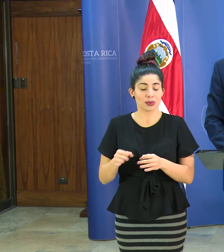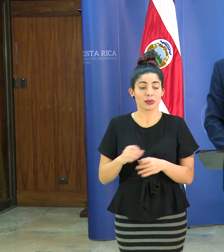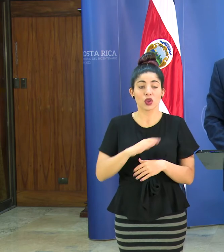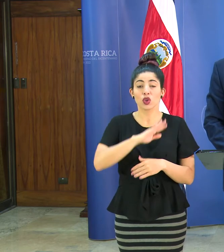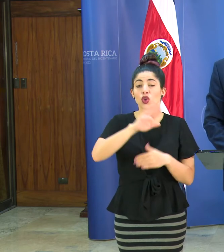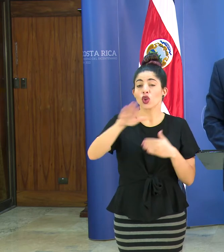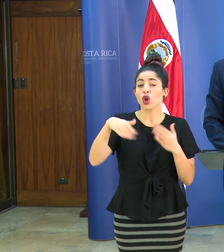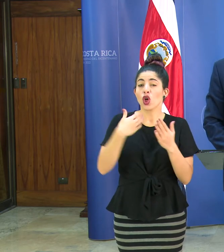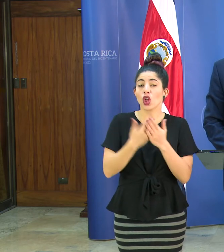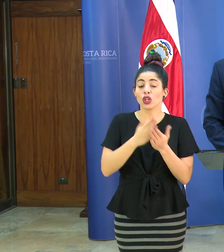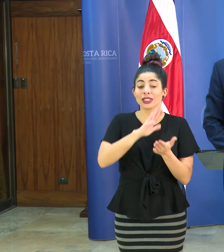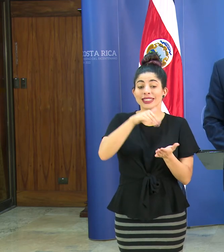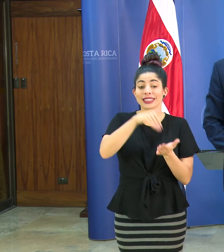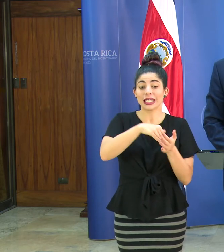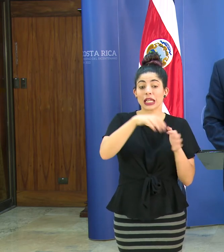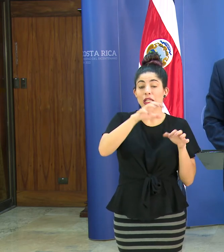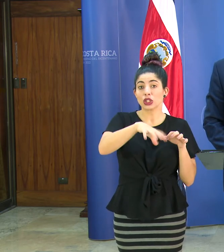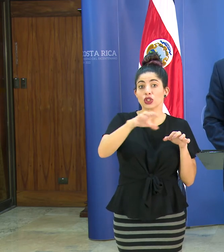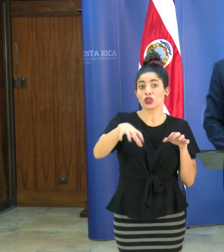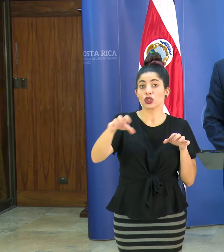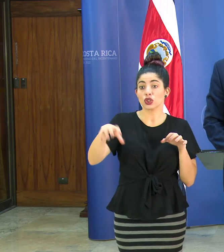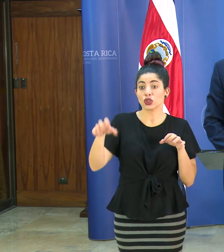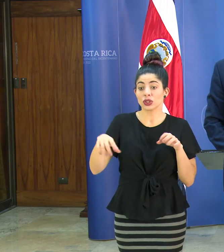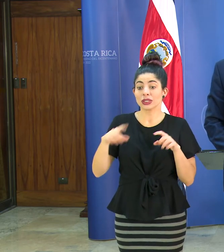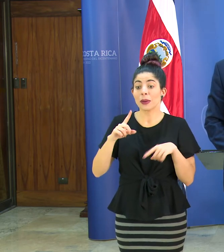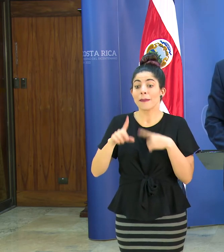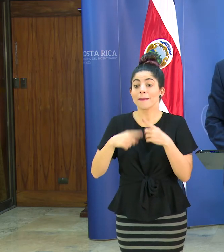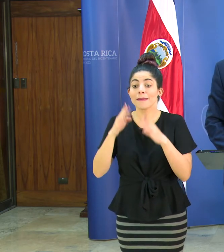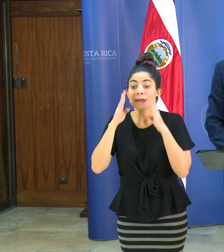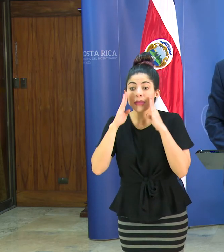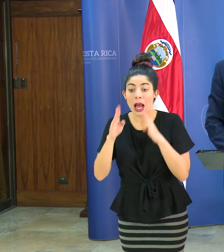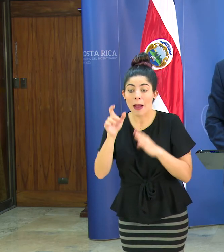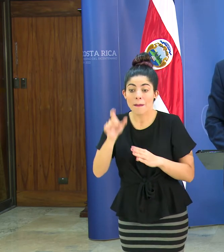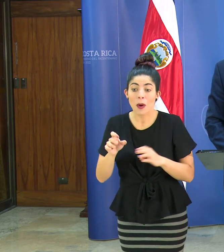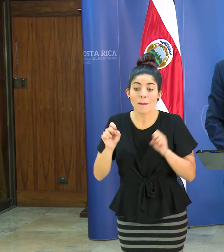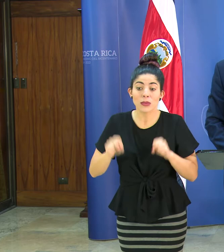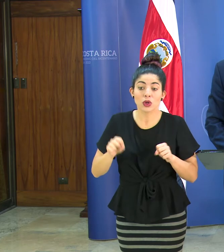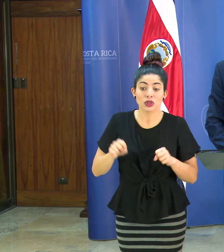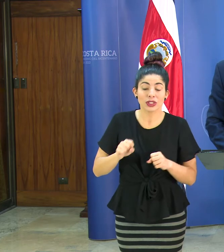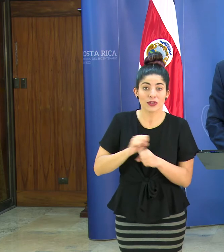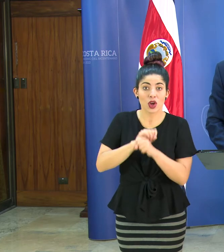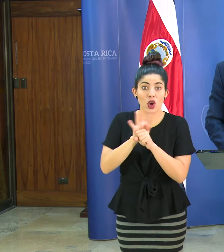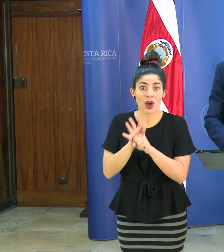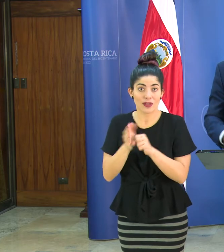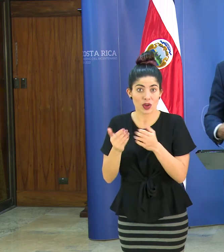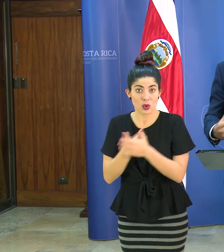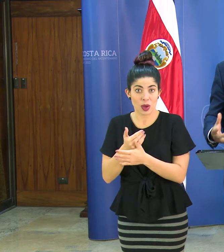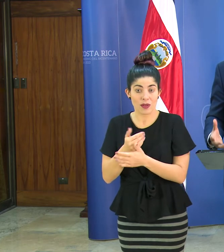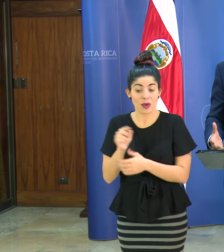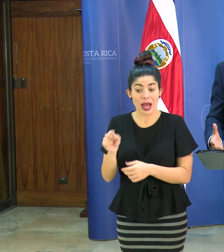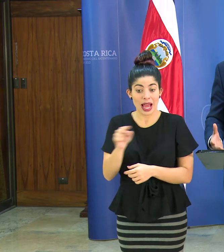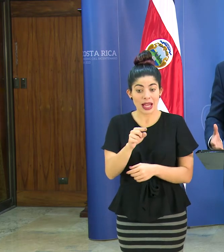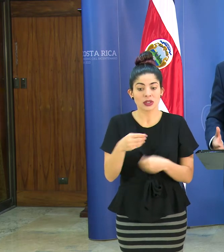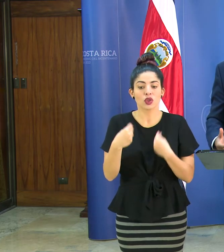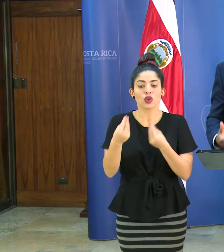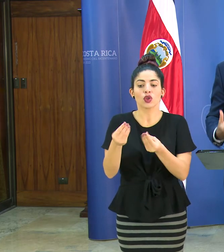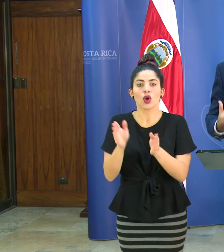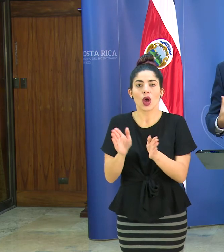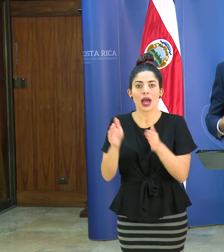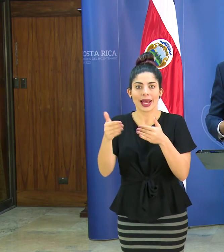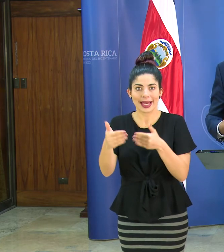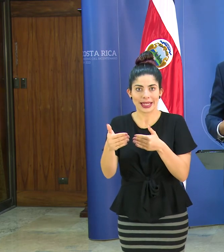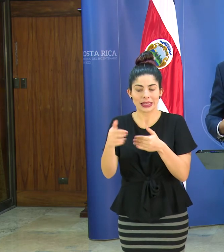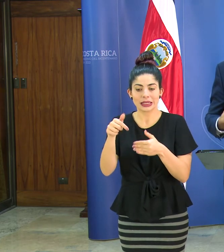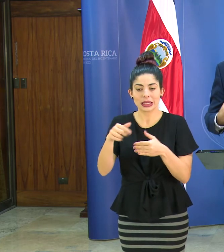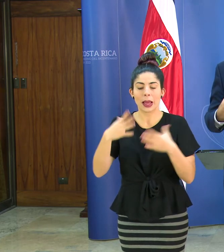centros que van a atender posibles casos del coronavirus nuevo se les han entregado kits que